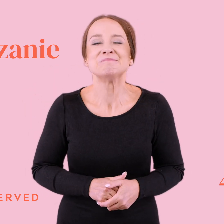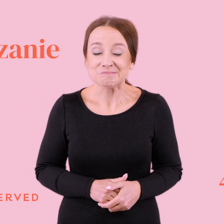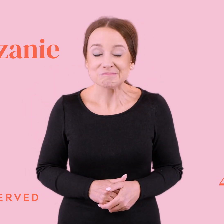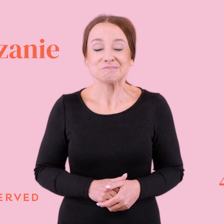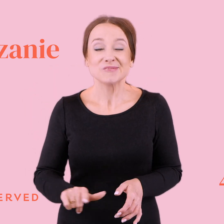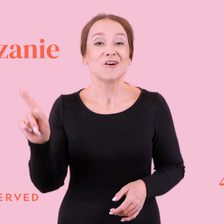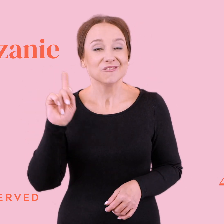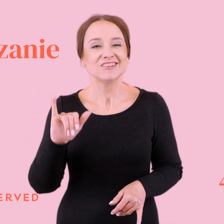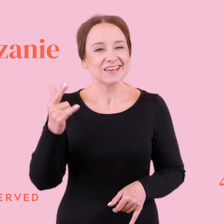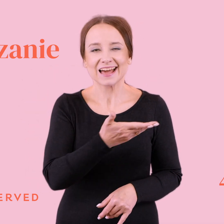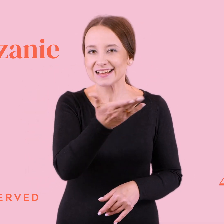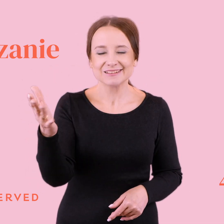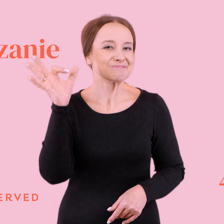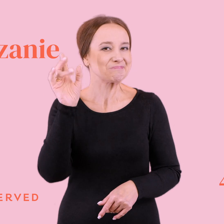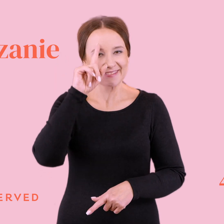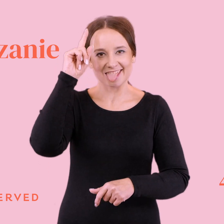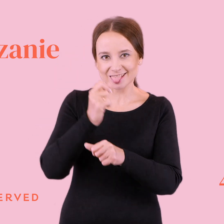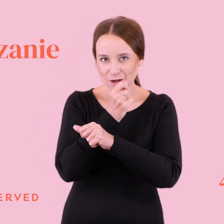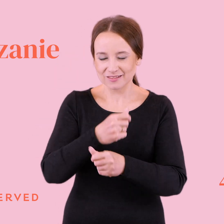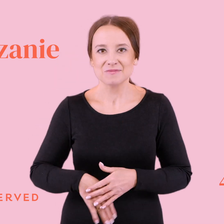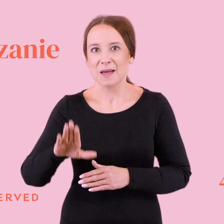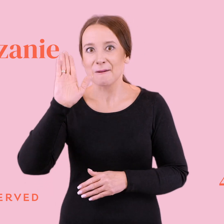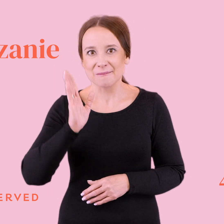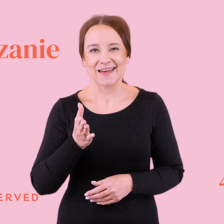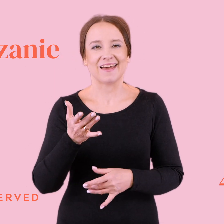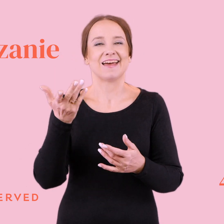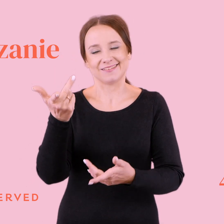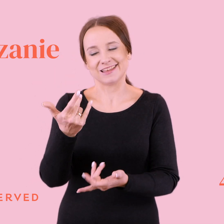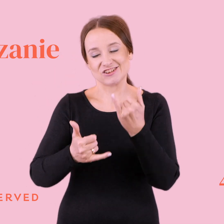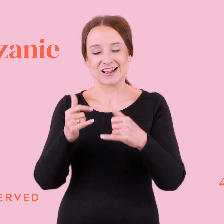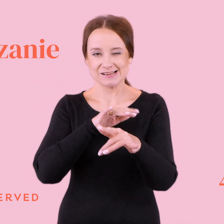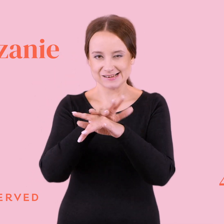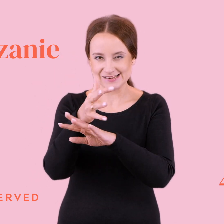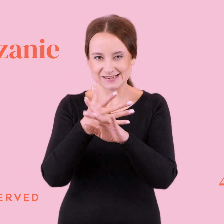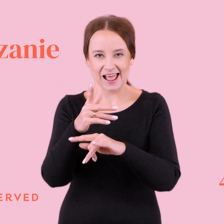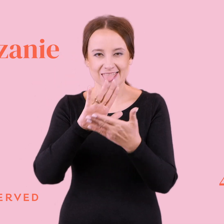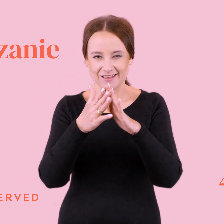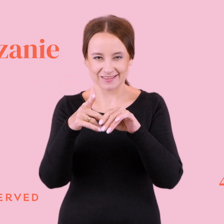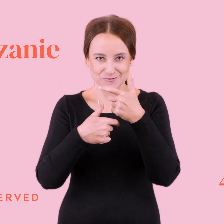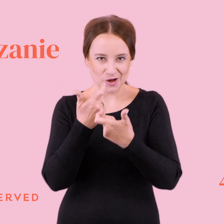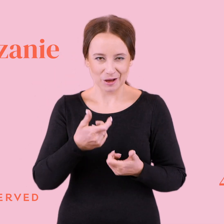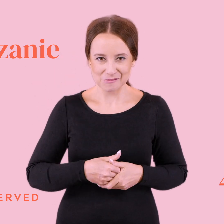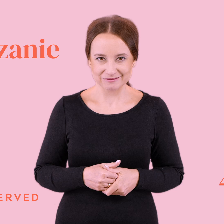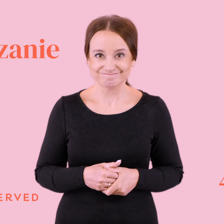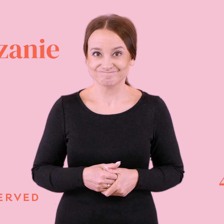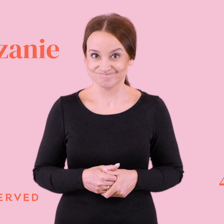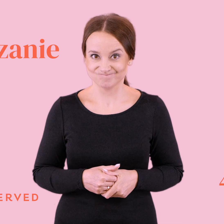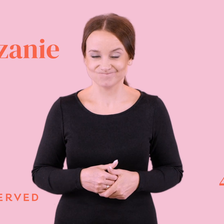O tym, jak idiotki i damskie i męskie, będąc robione, odbijają piłeczkę. I w odpowiedzi na to bycie